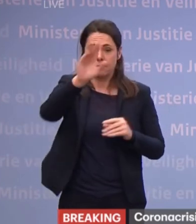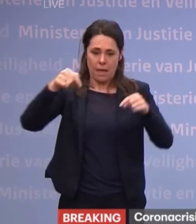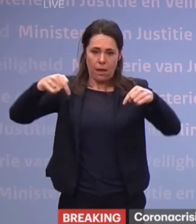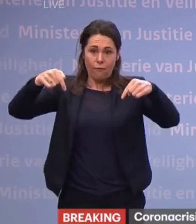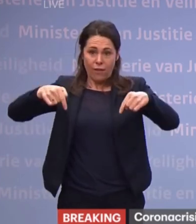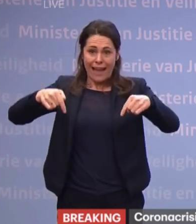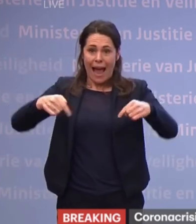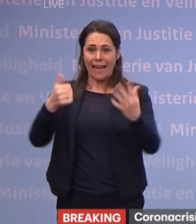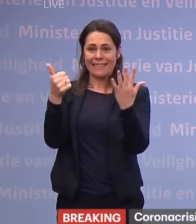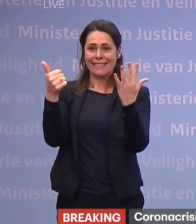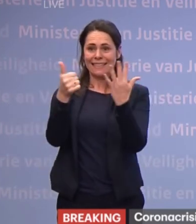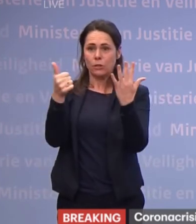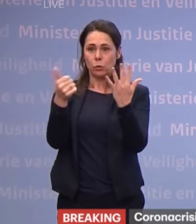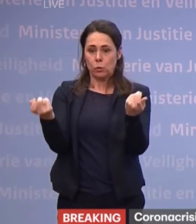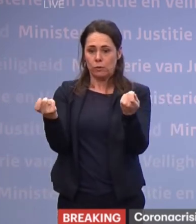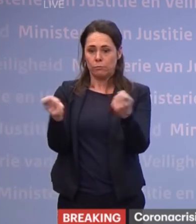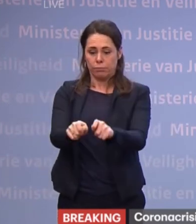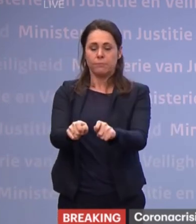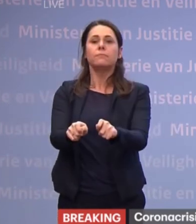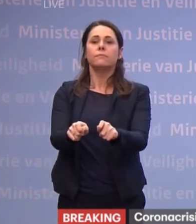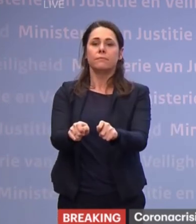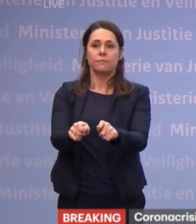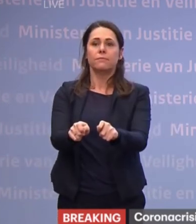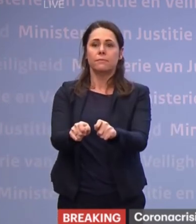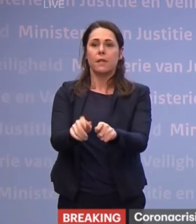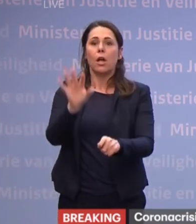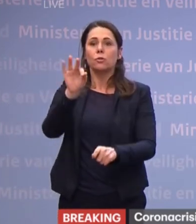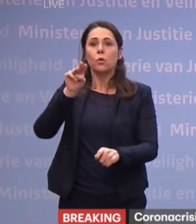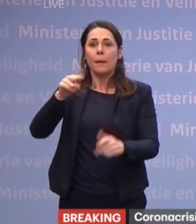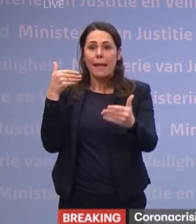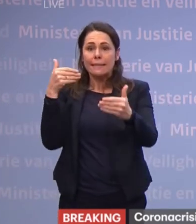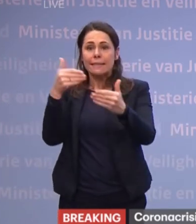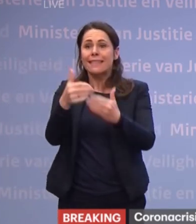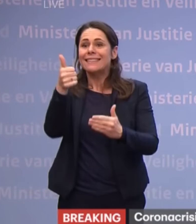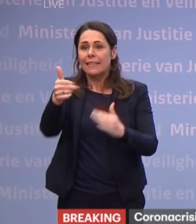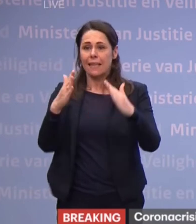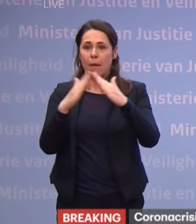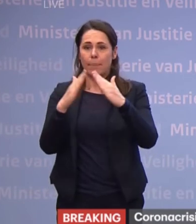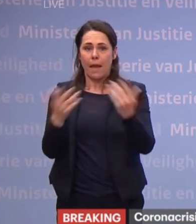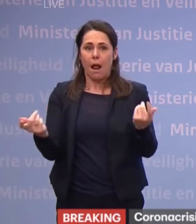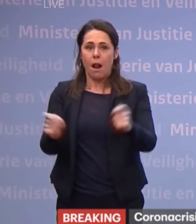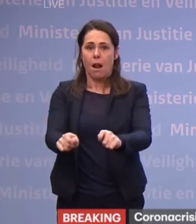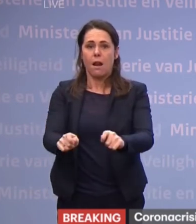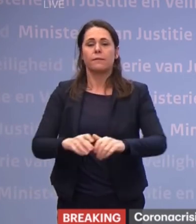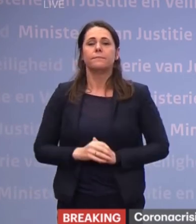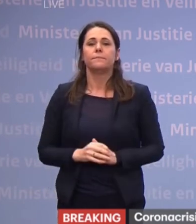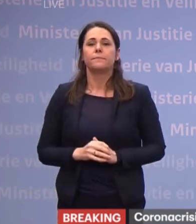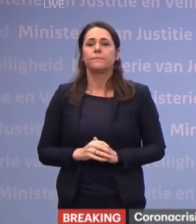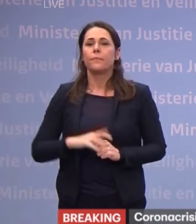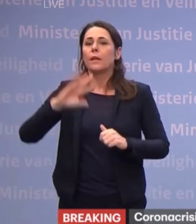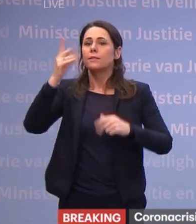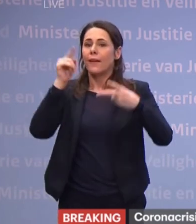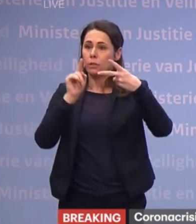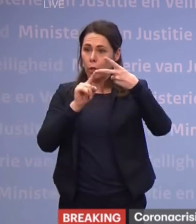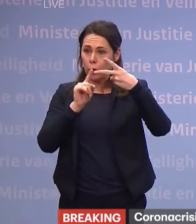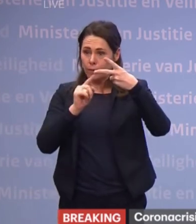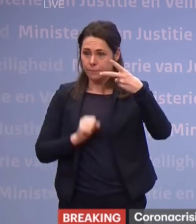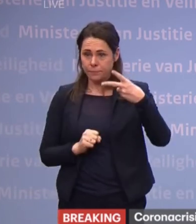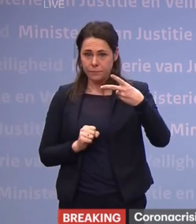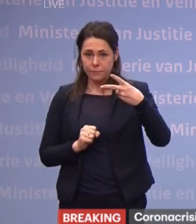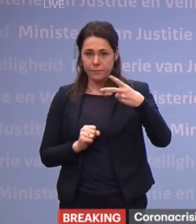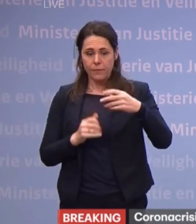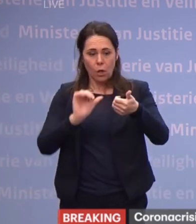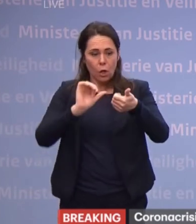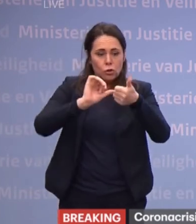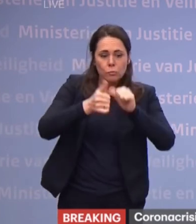vandaag de deuren en blijven dus tot en met 6 april gesloten. 2. Ook sport- en